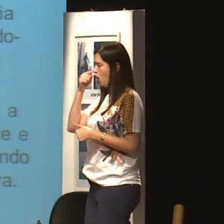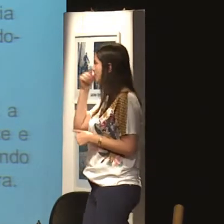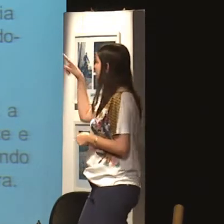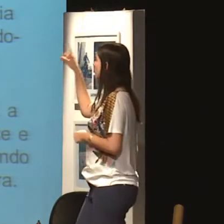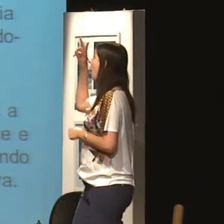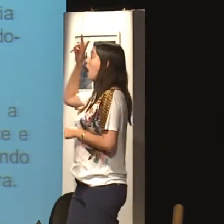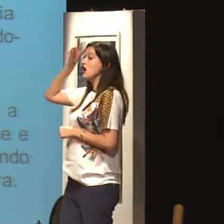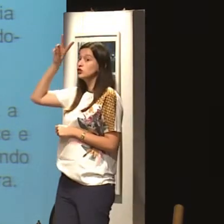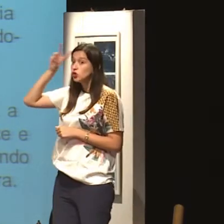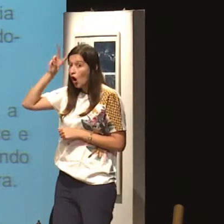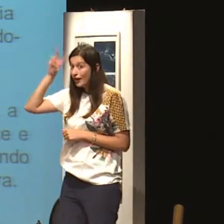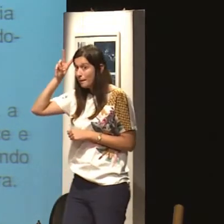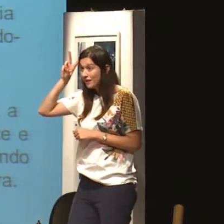Olha, eu vou ler, eu peço para vocês acompanharem.